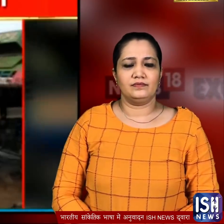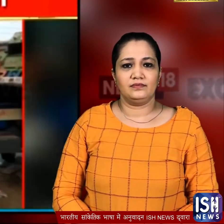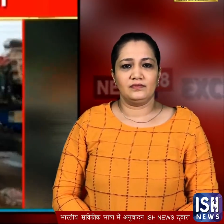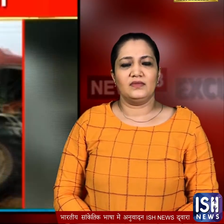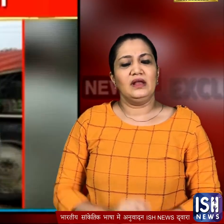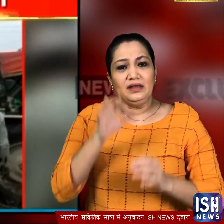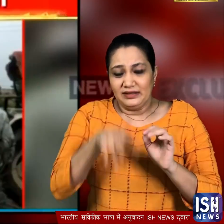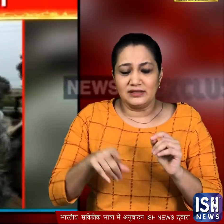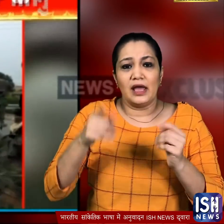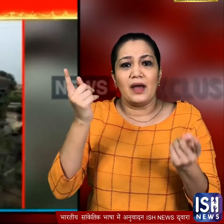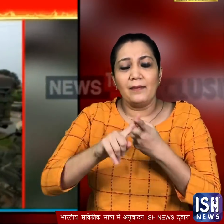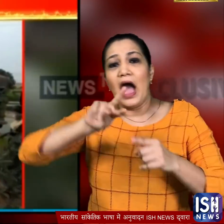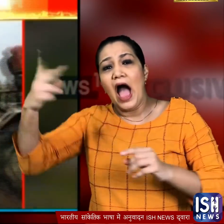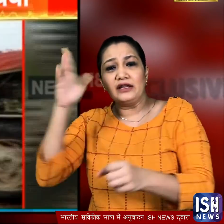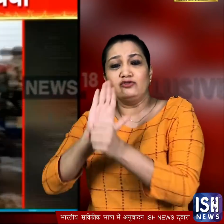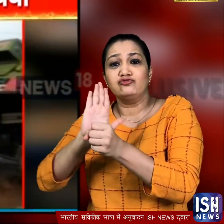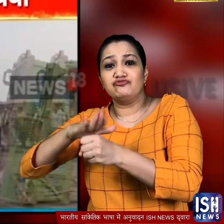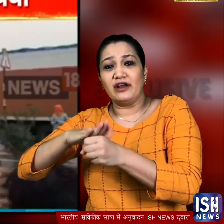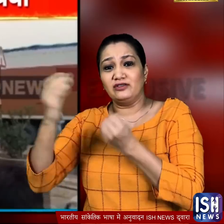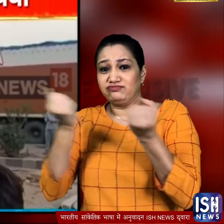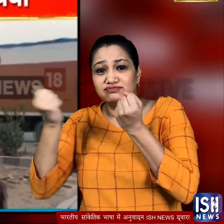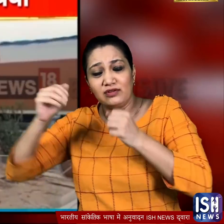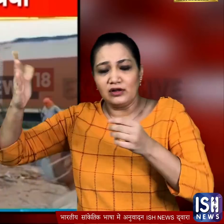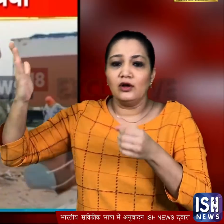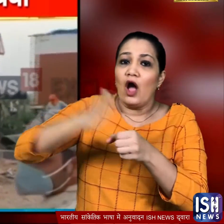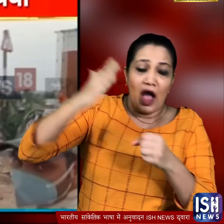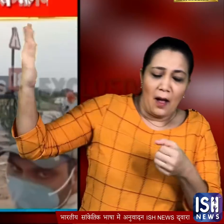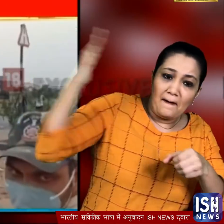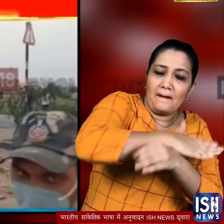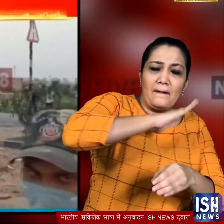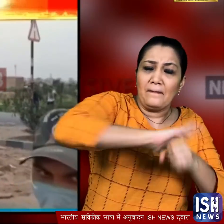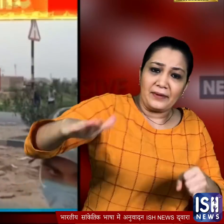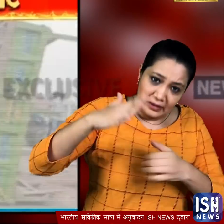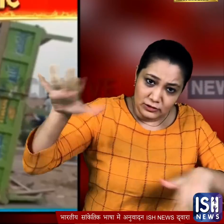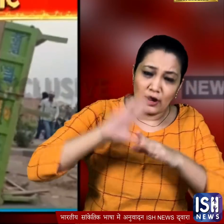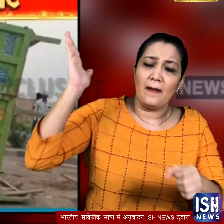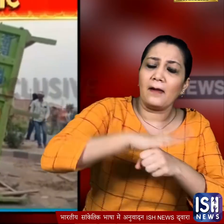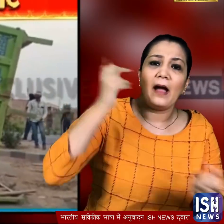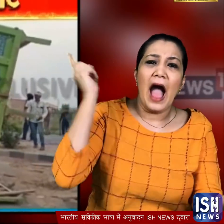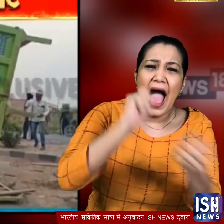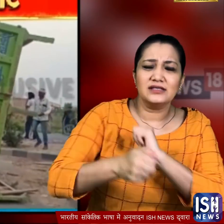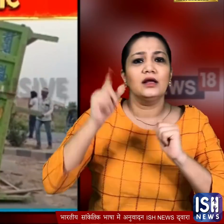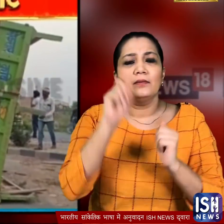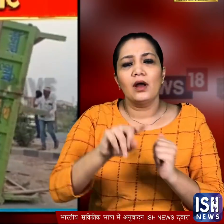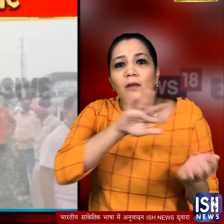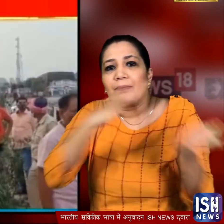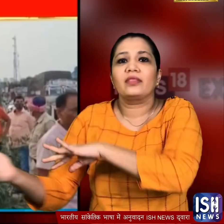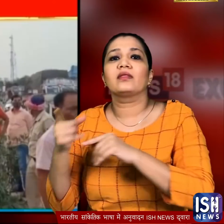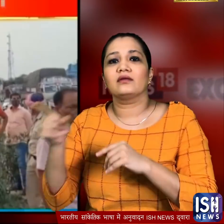बताया गया कि इसी दोरान वहाँ एक दूसरी ट्रैक्टर ट्रॉली से वन विभाग की टीम को कुचलने की कोशिश की गई लेकिन इस कोशिश में वो ट्रॉली पलट गए घटना की